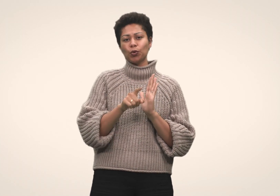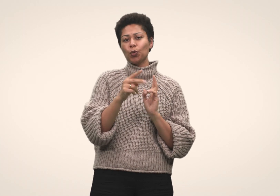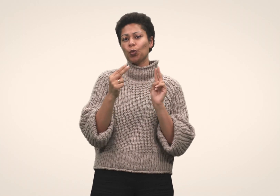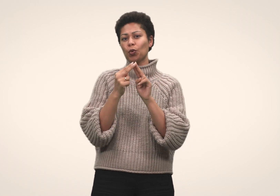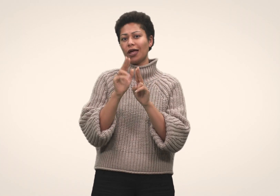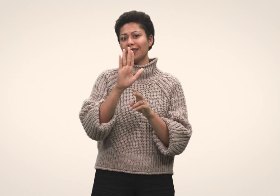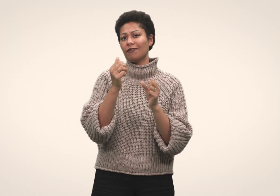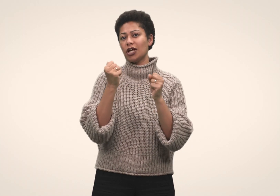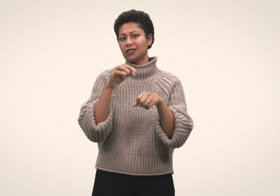du kontakte fastlegen din.